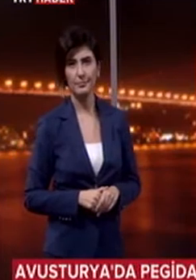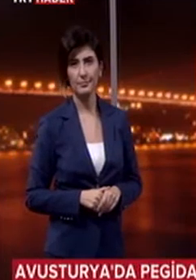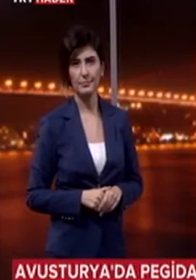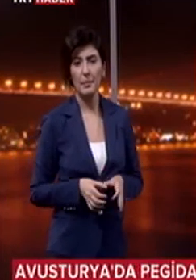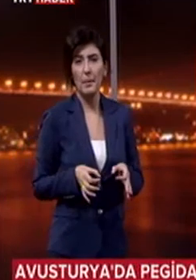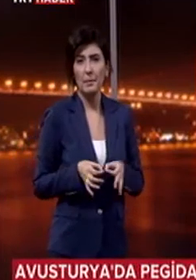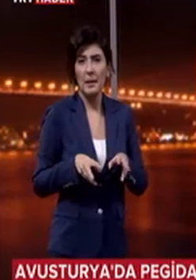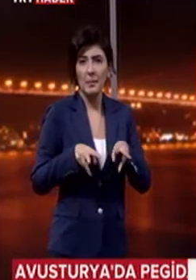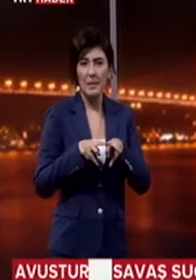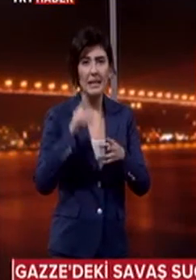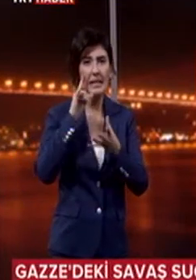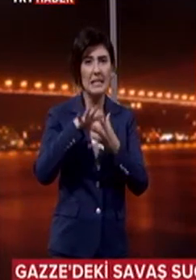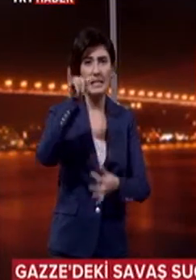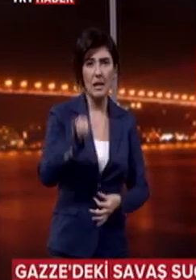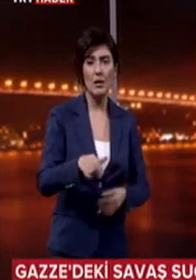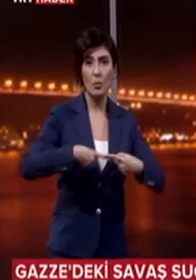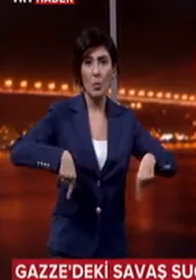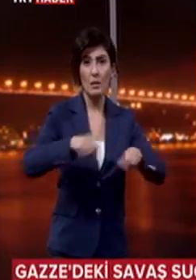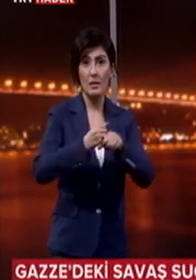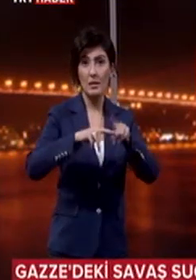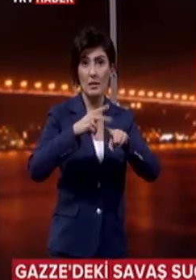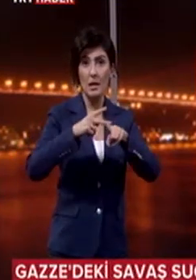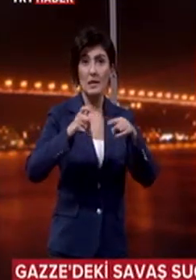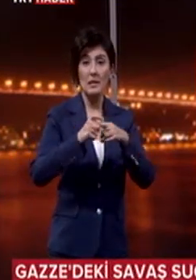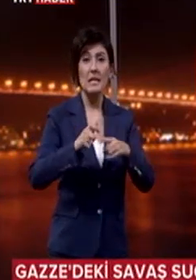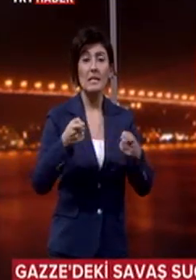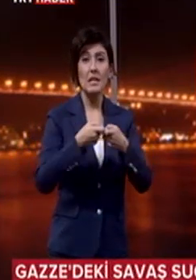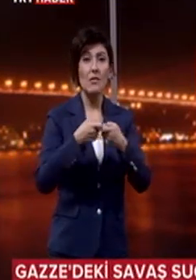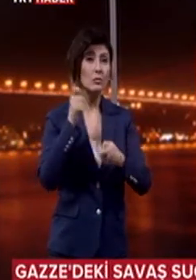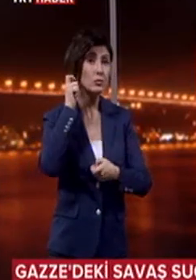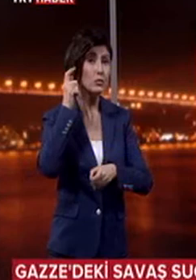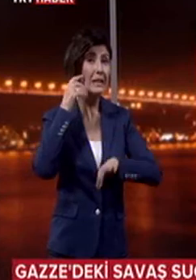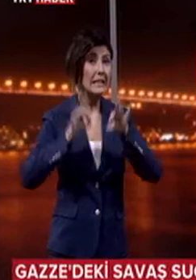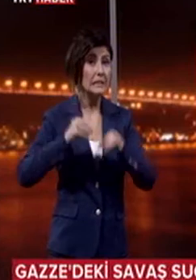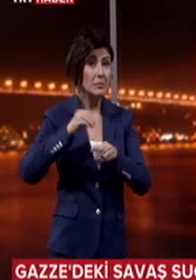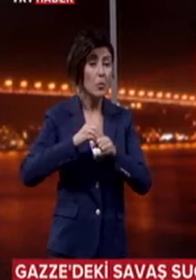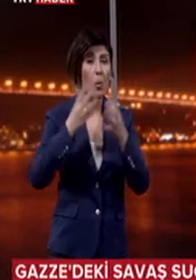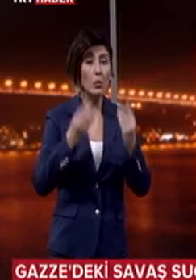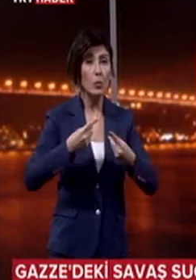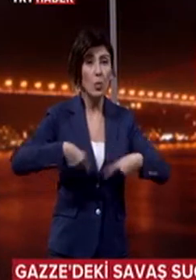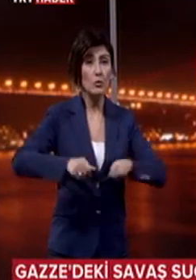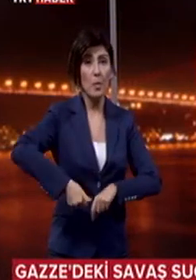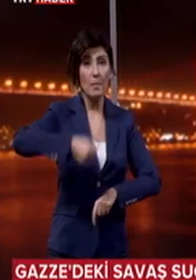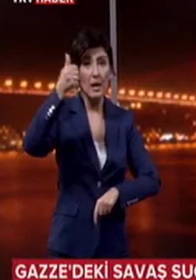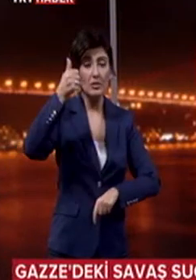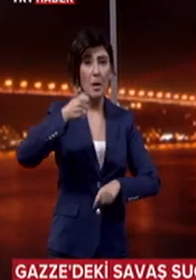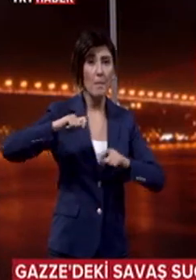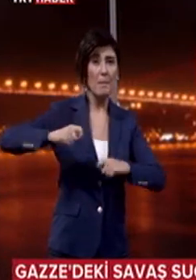Birleşmiş Milletler İnsan Hakları Konseyi'nin Gazze'de işlenen savaş suçlarını incelemek üzere oluşturduğu komisyonun başkanı baskılara dayanamayarak